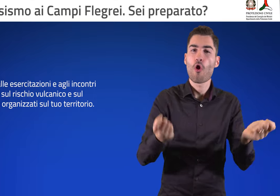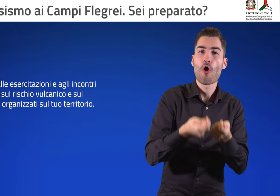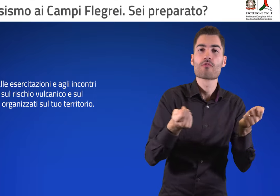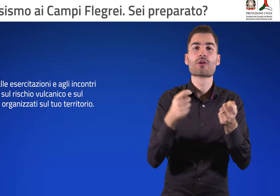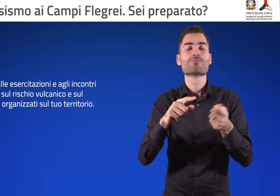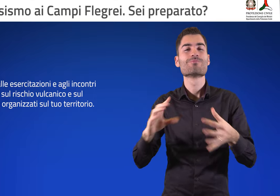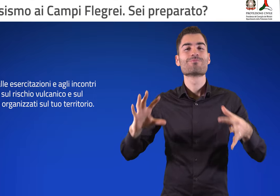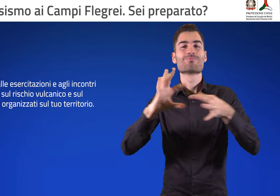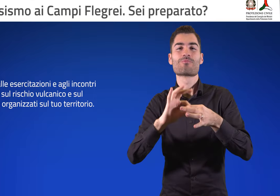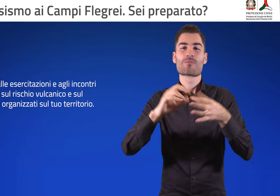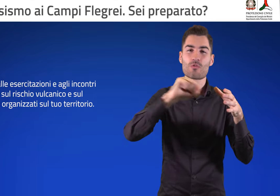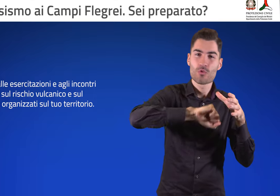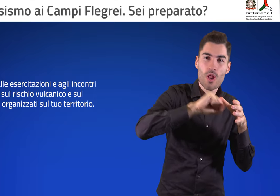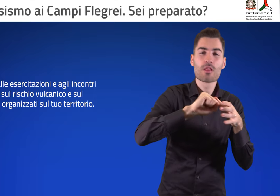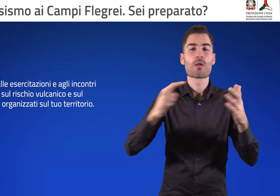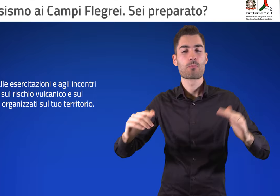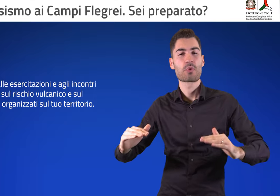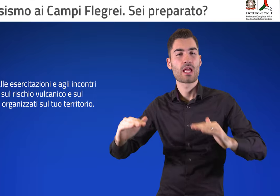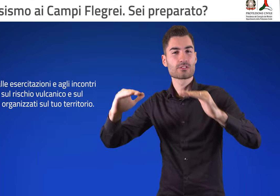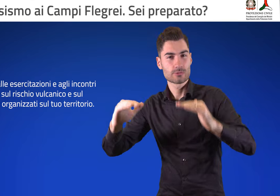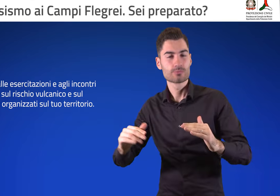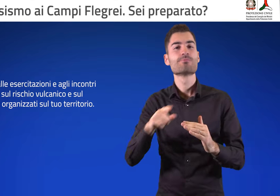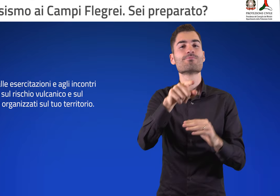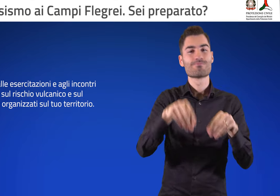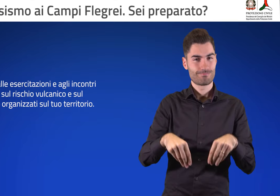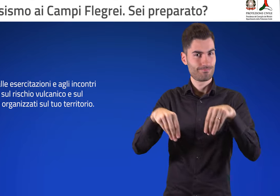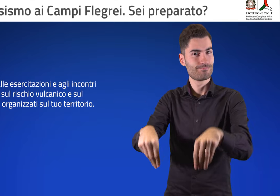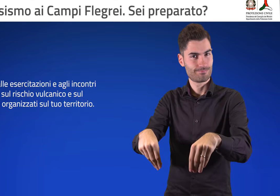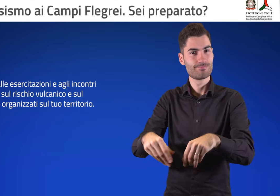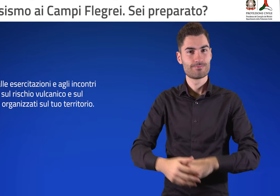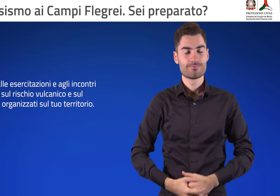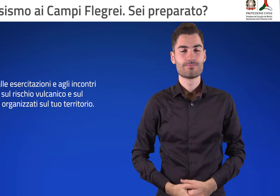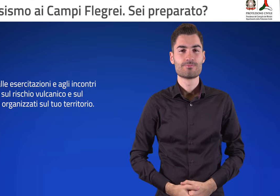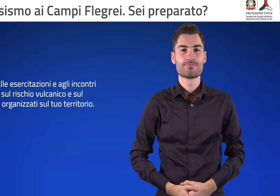vulcanico e sul bradisismo organizzati sul tuo territorio.